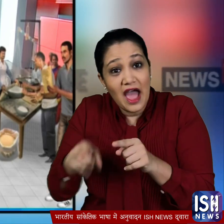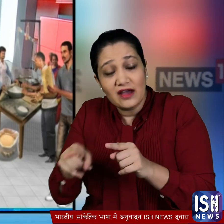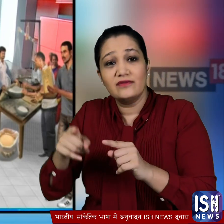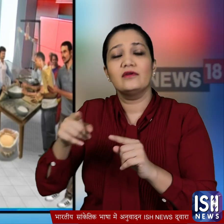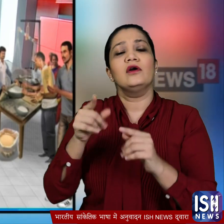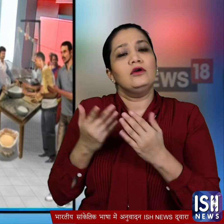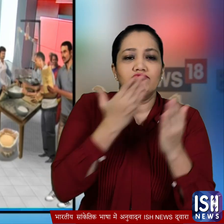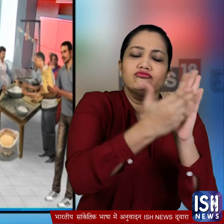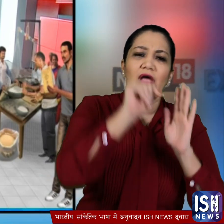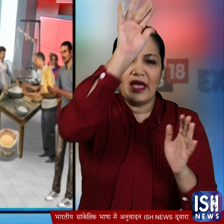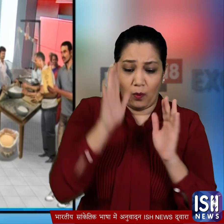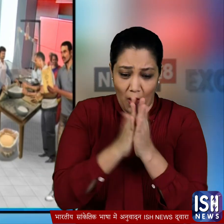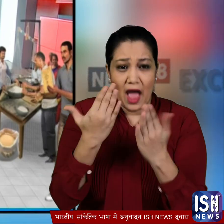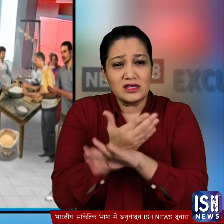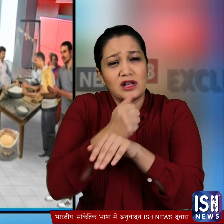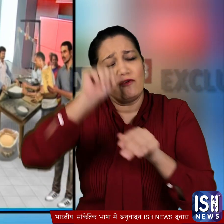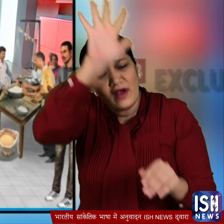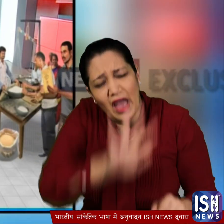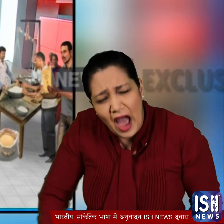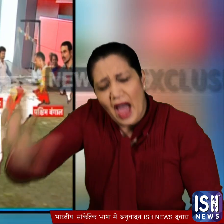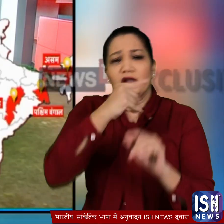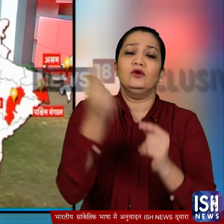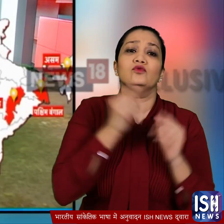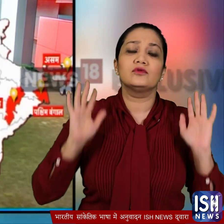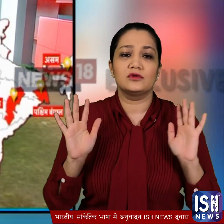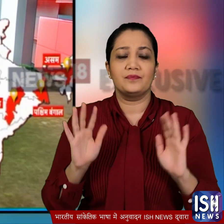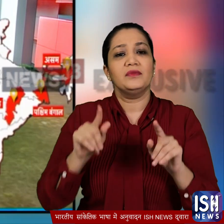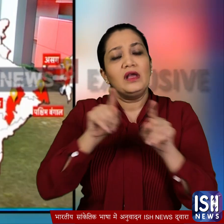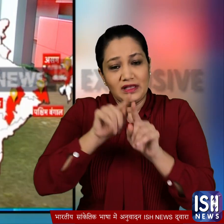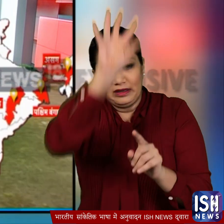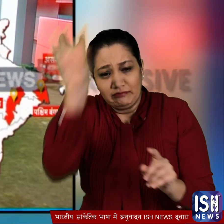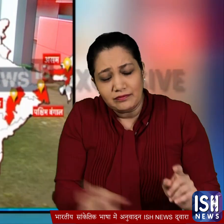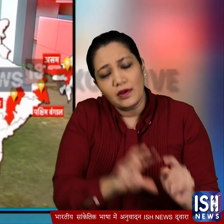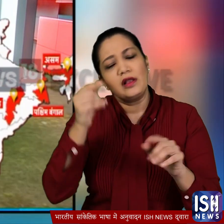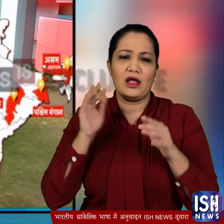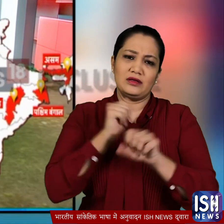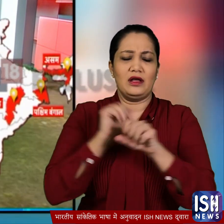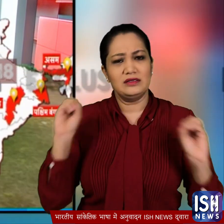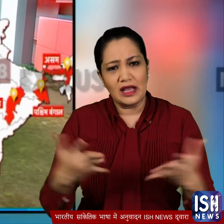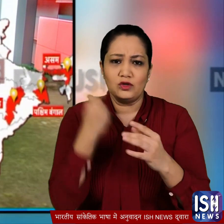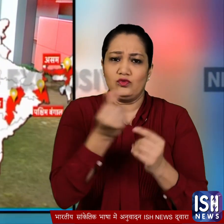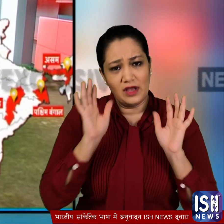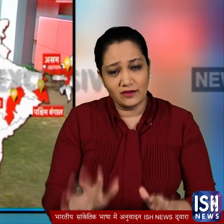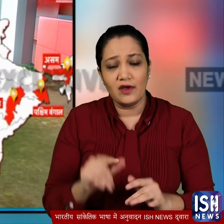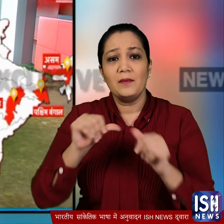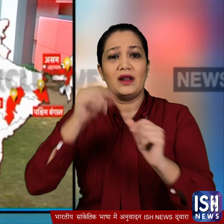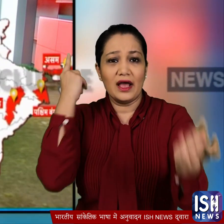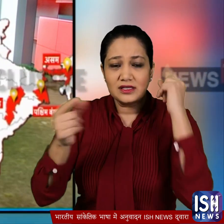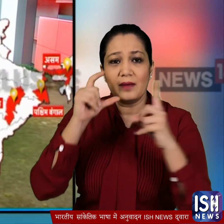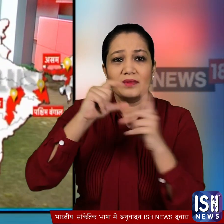राशनकार पूरे देश के लिए मान्य होगा देश के ज्यादतर राज्य इस योजना को लागू कर चुगे लेकिन असम दिल्ली पश्यमंगाल और